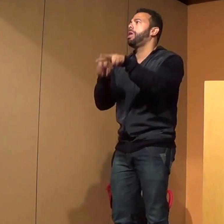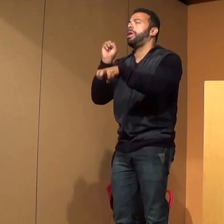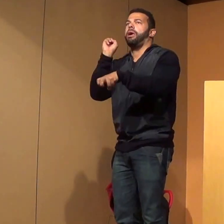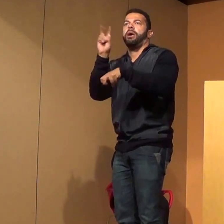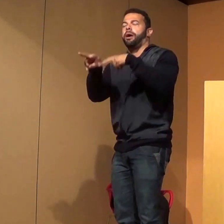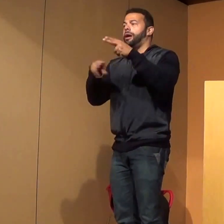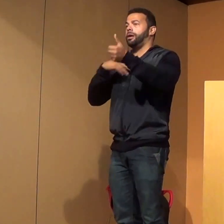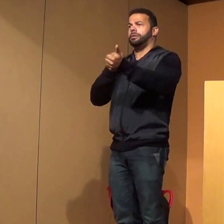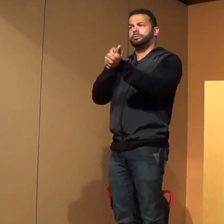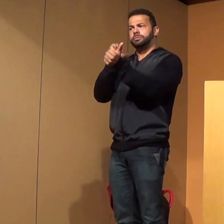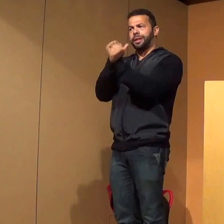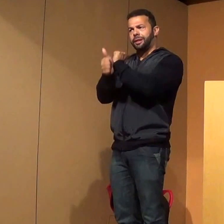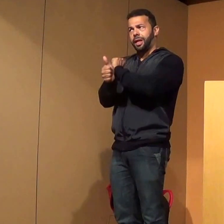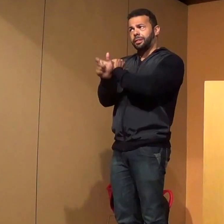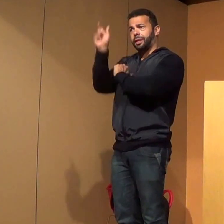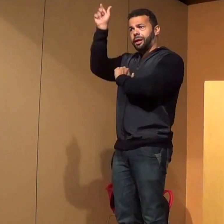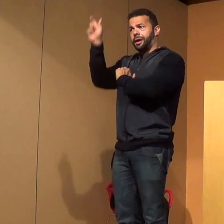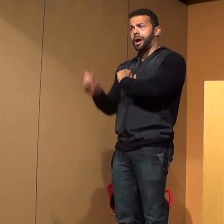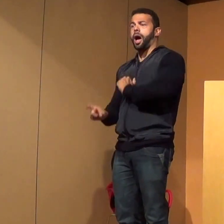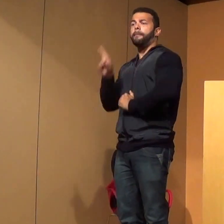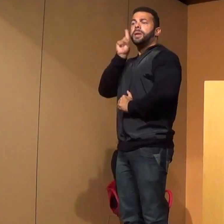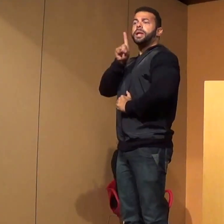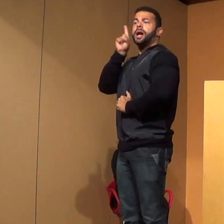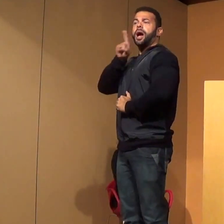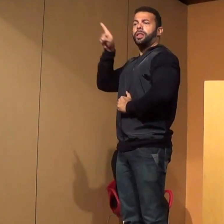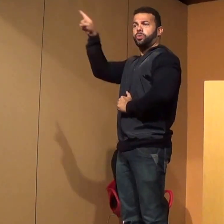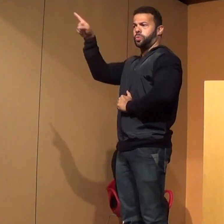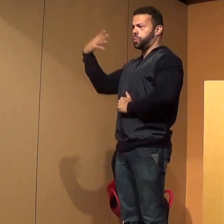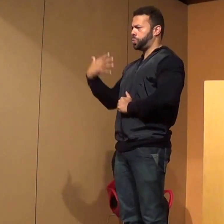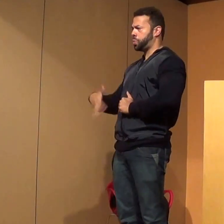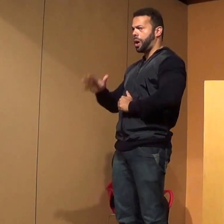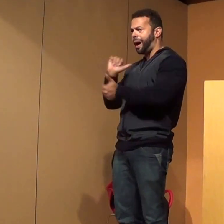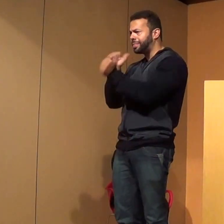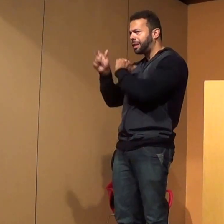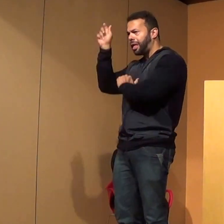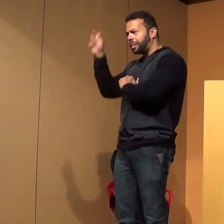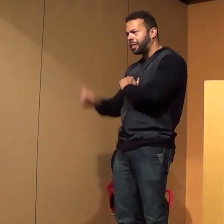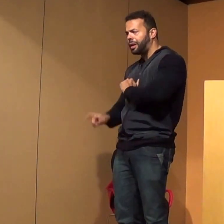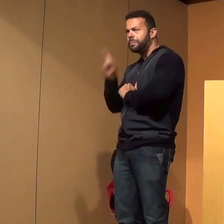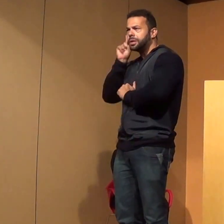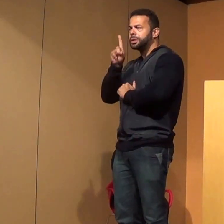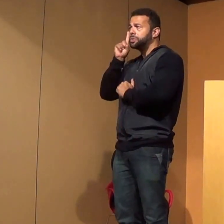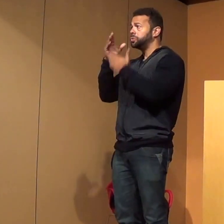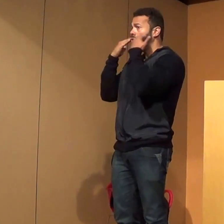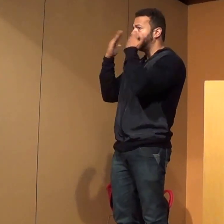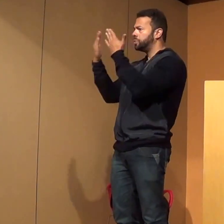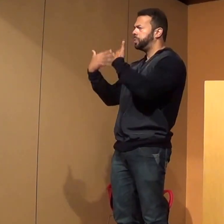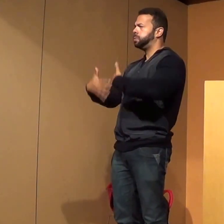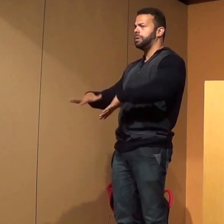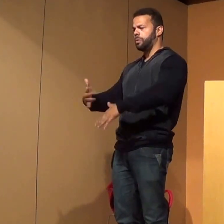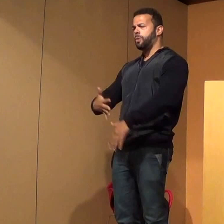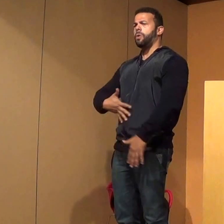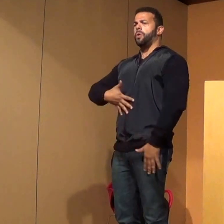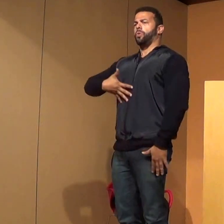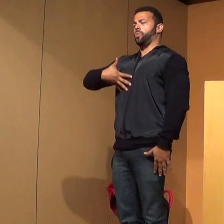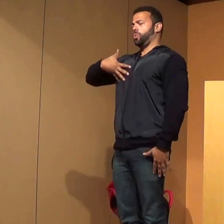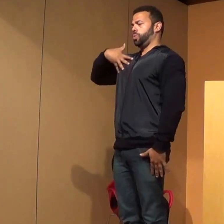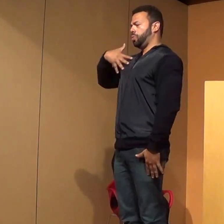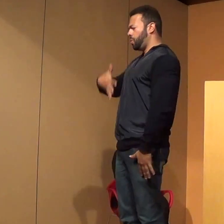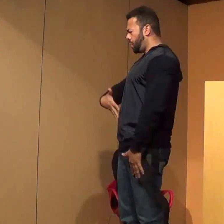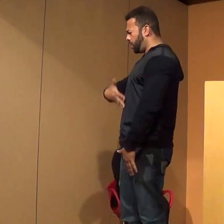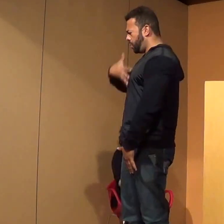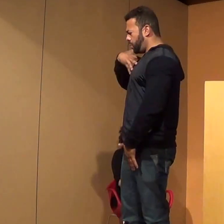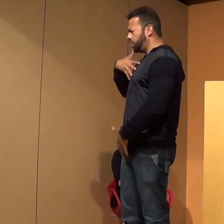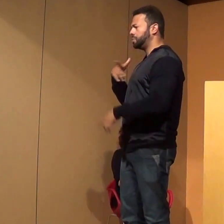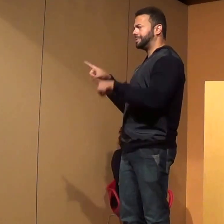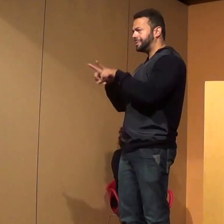atletas norte-americanos. Eu quero dizer para vocês uma coisa que eu falo com muito orgulho. Todas,